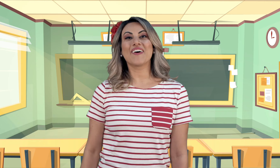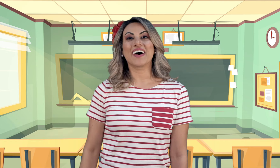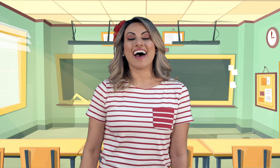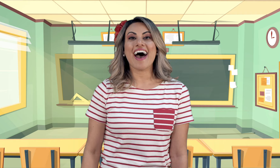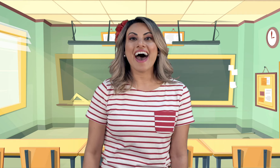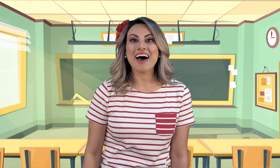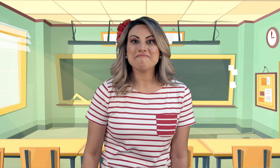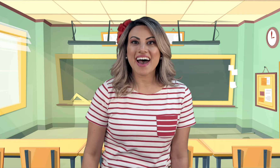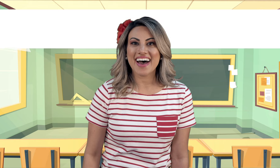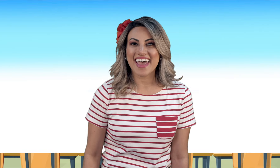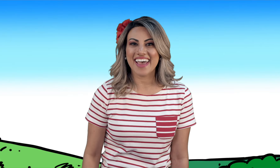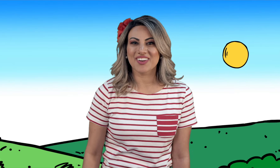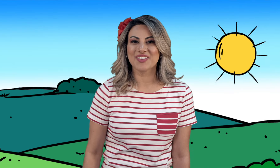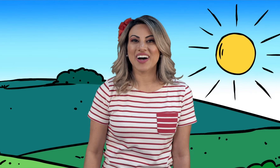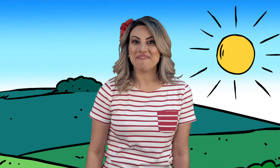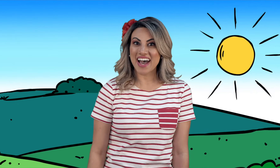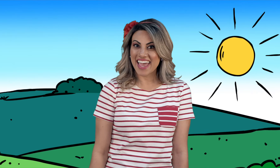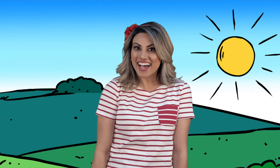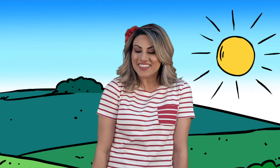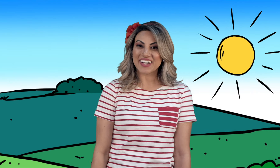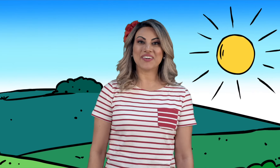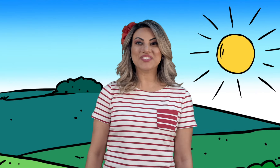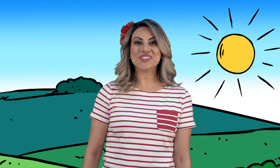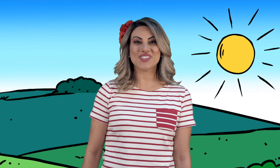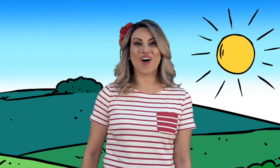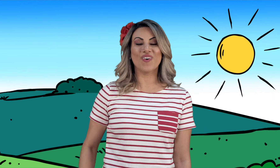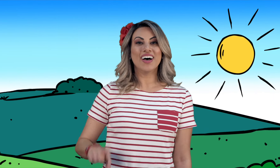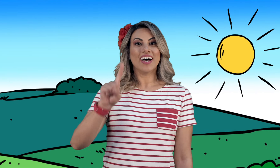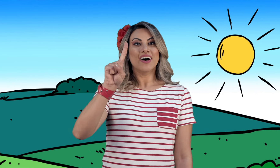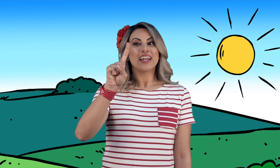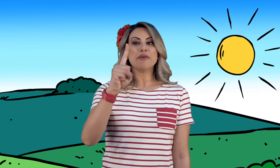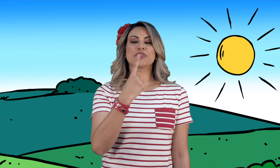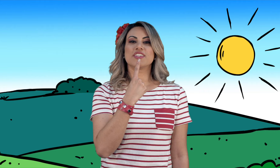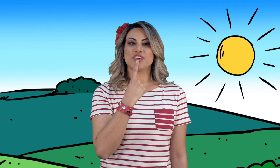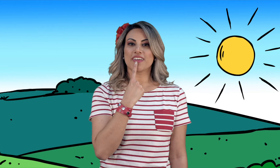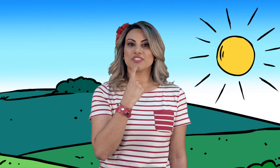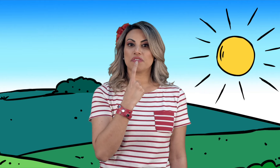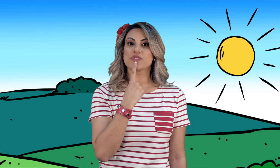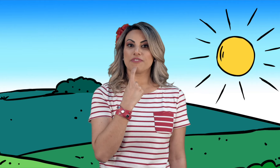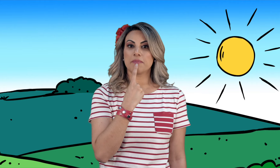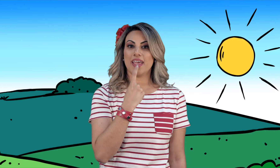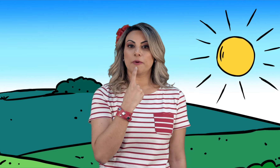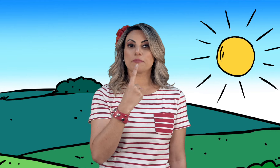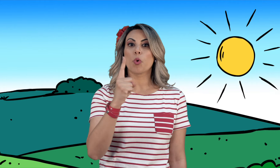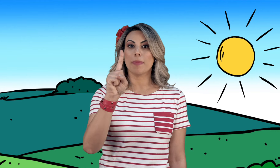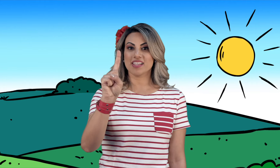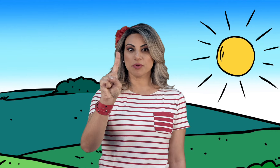agora? Amarelo! Amarelo da cor do sol! Lembra o dedinho que a gente fez o vermelho? O mesmo